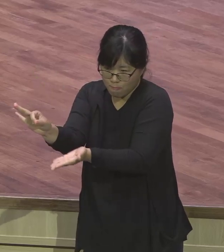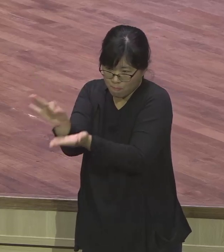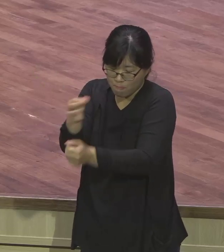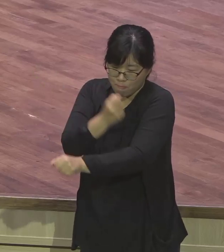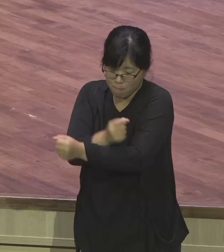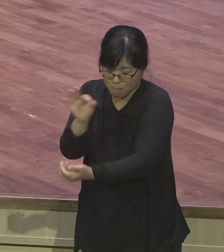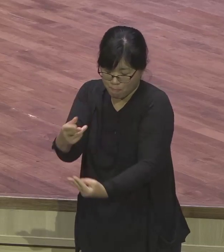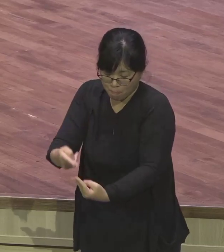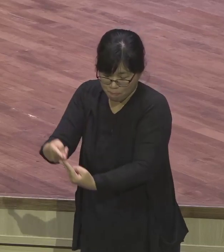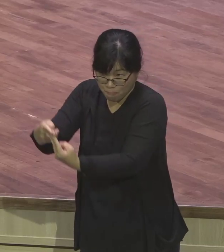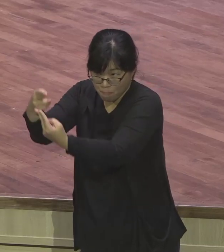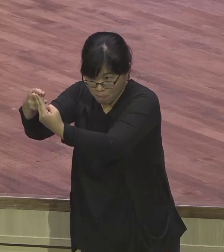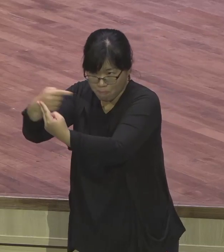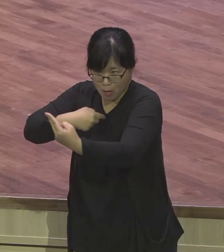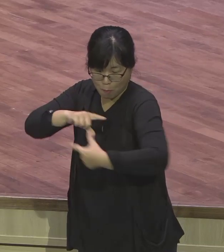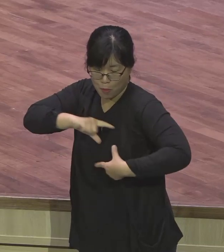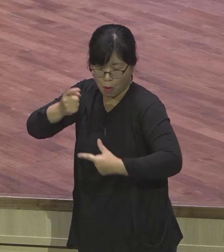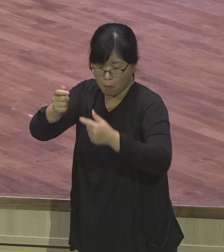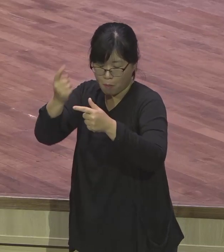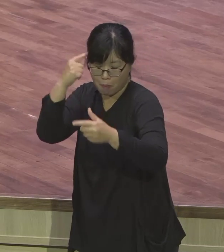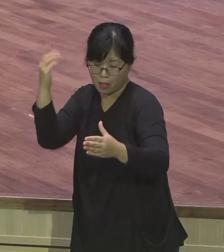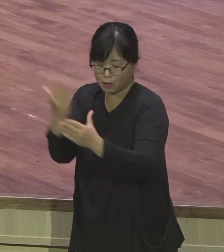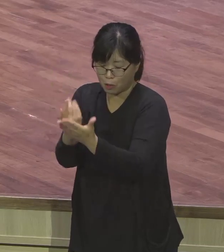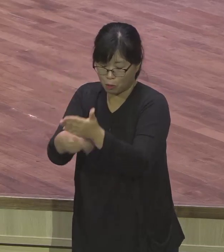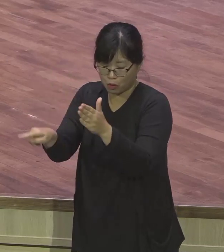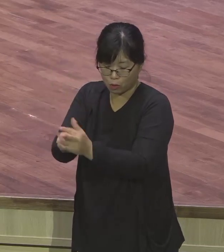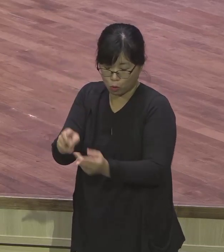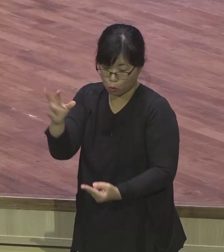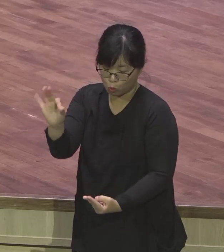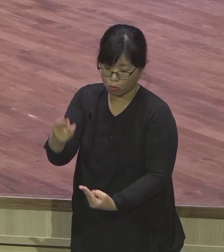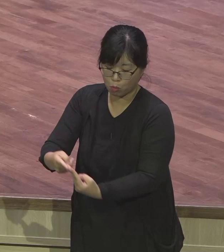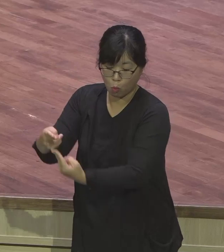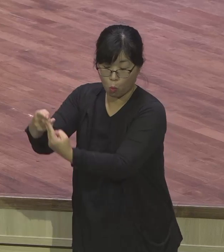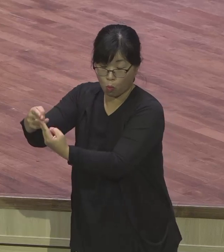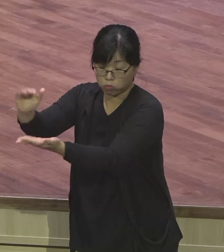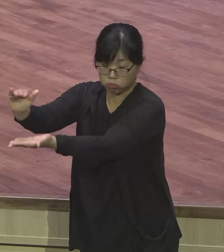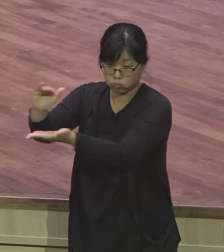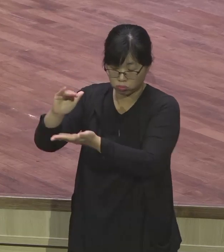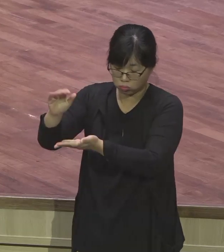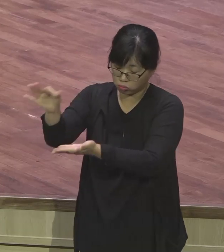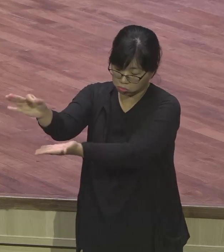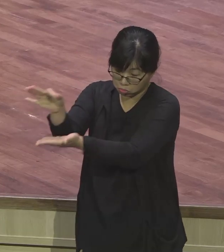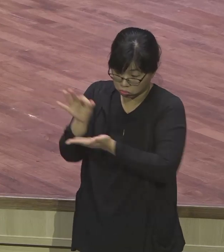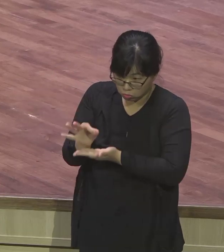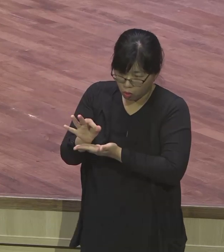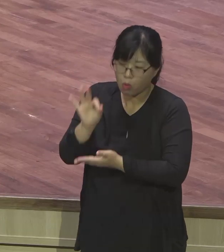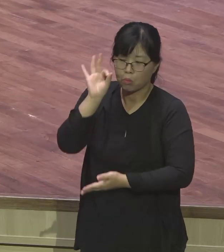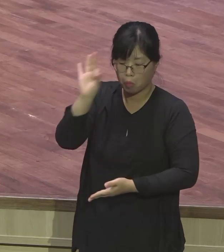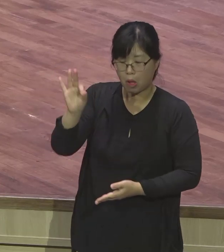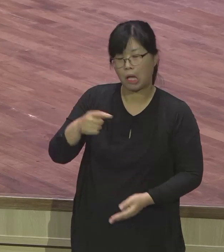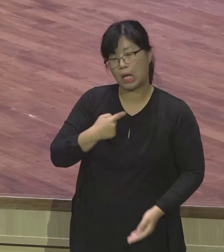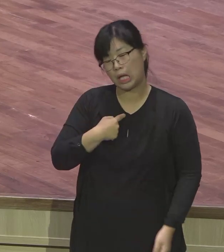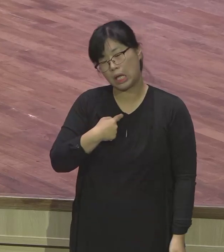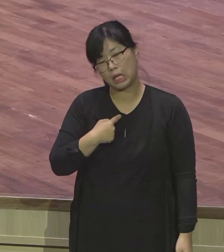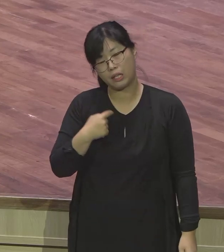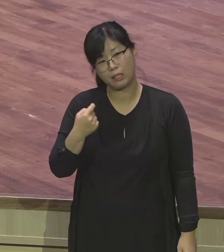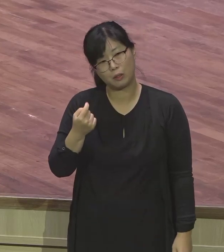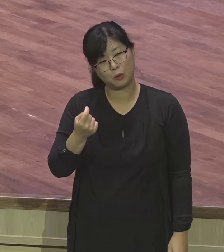여러분들이 이번에 그렇게 한 번, 몇 명이라도, 명예 박사학위를 받으면,